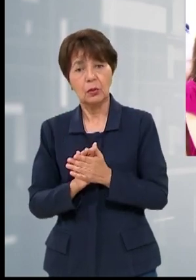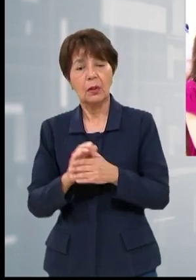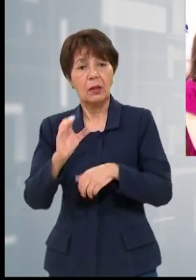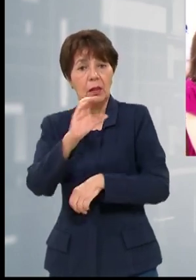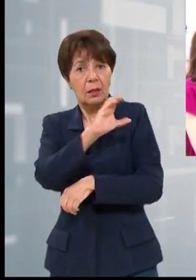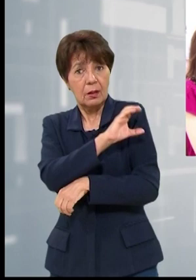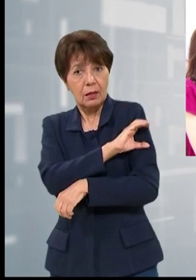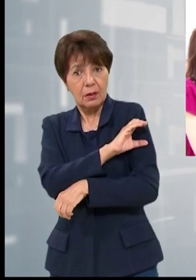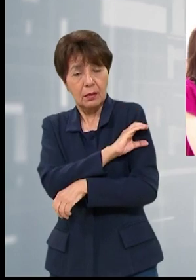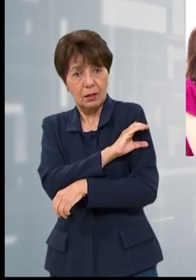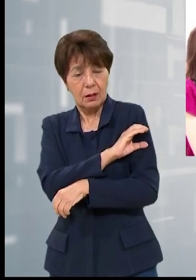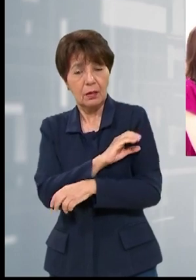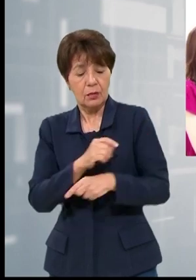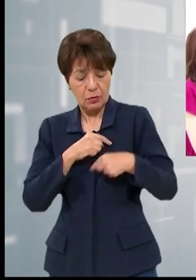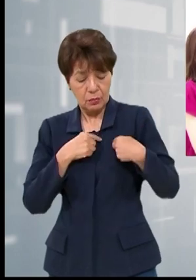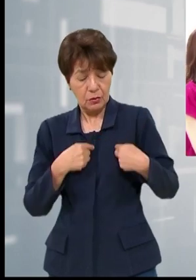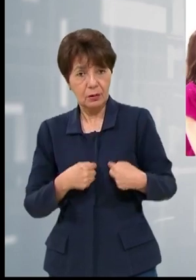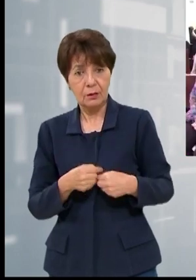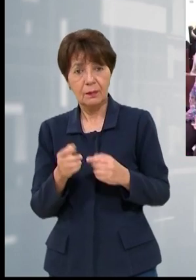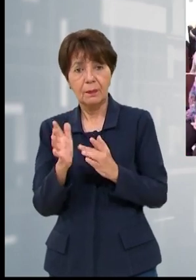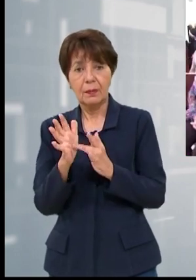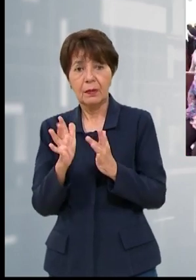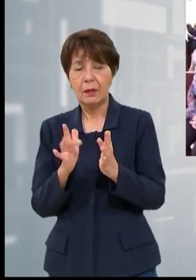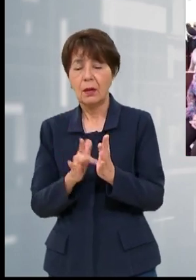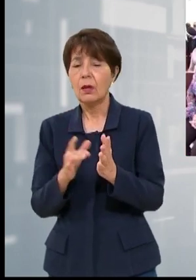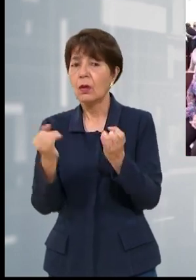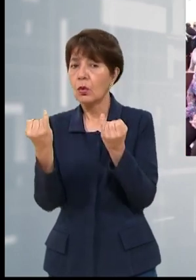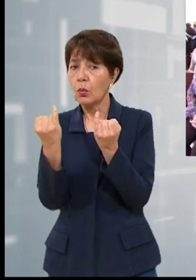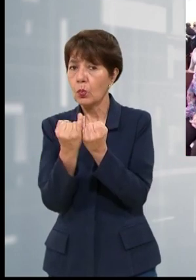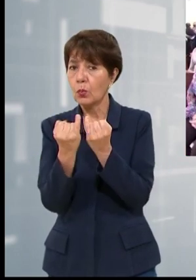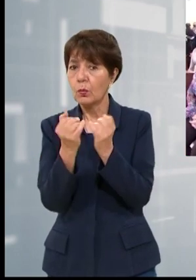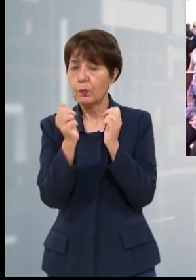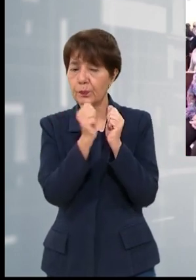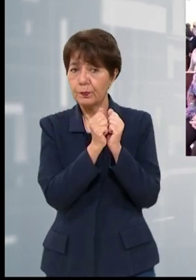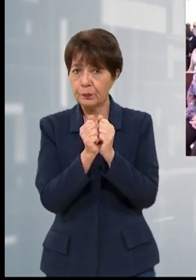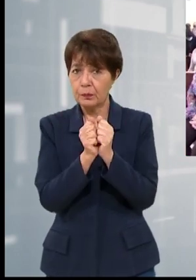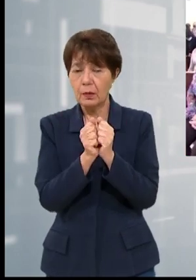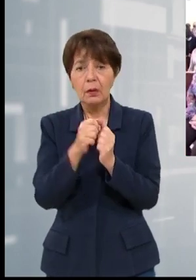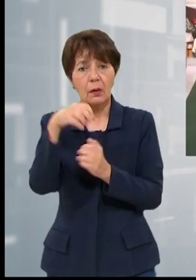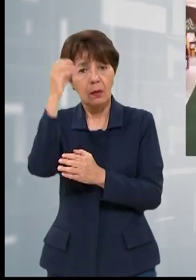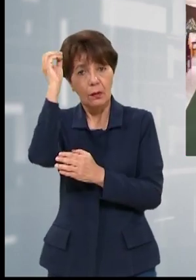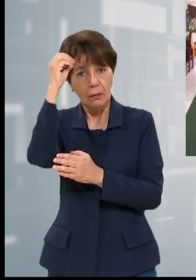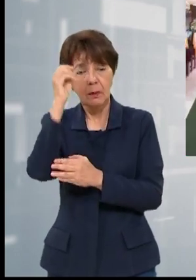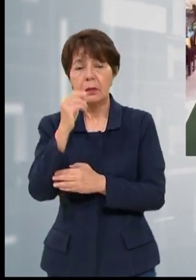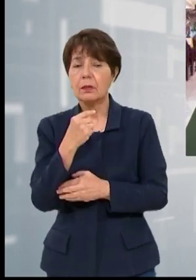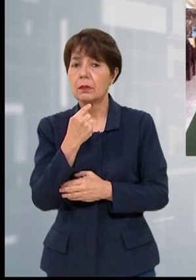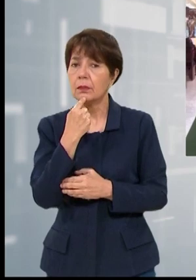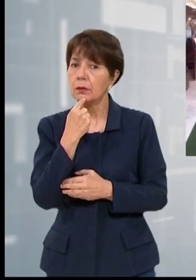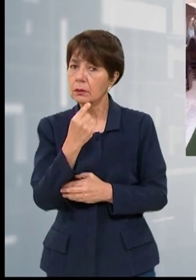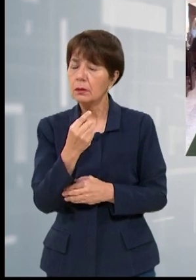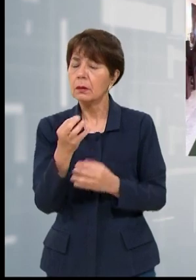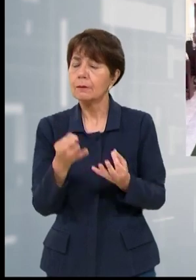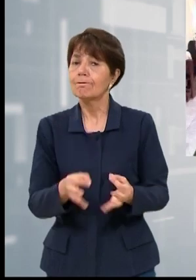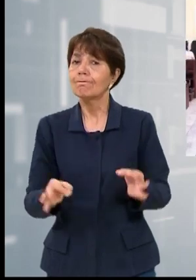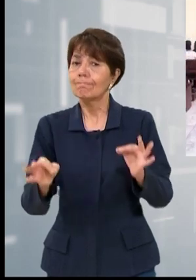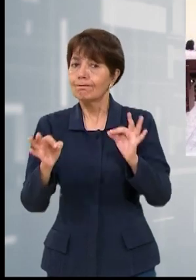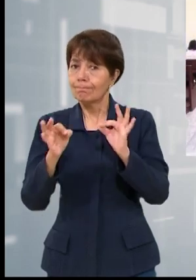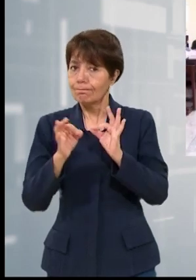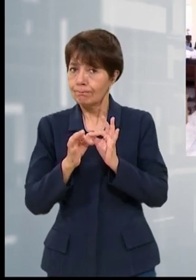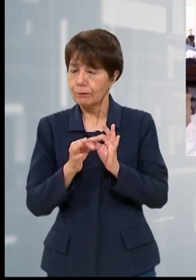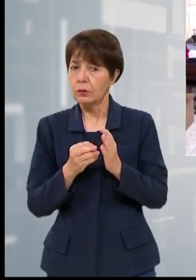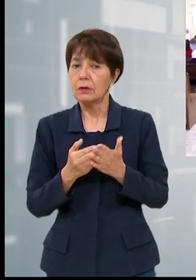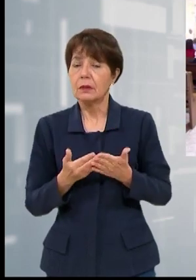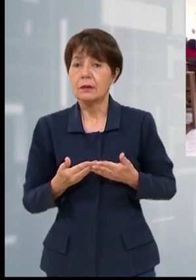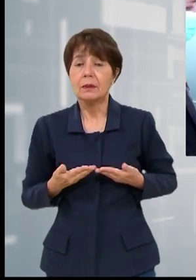y familias cercanas a esta comunidad religiosa también les acompañaron, quienes destacan la importancia del servicio que prestan a la sociedad. Así lo